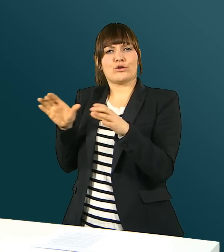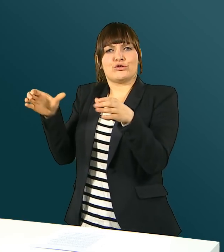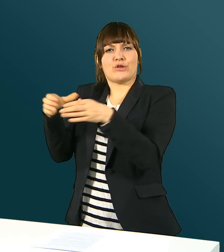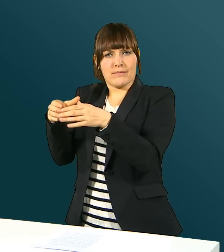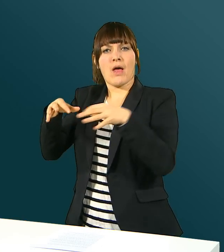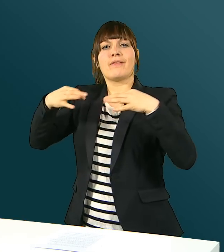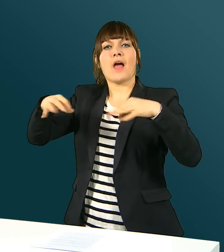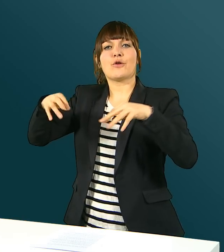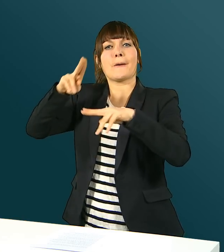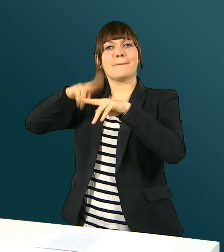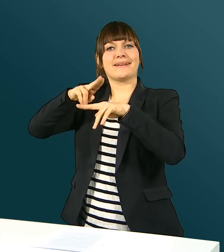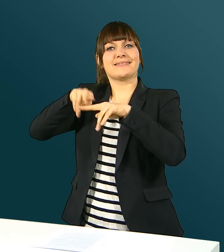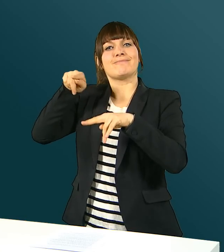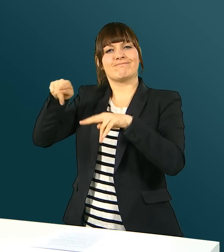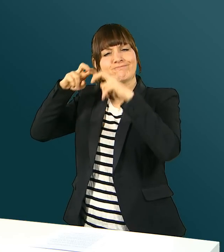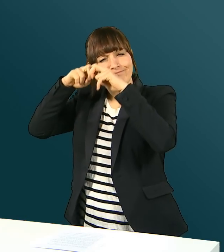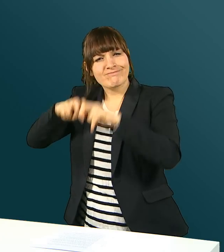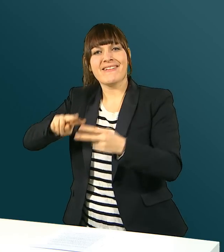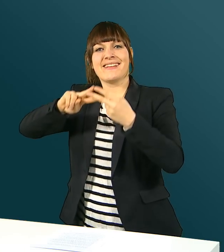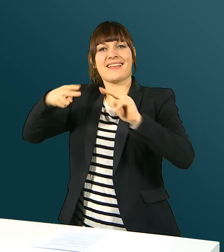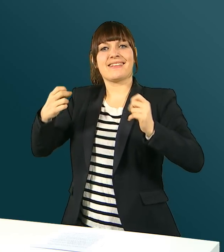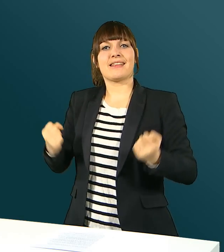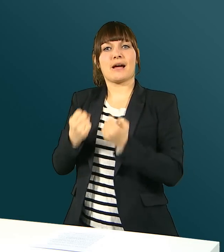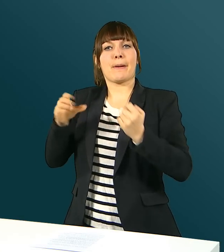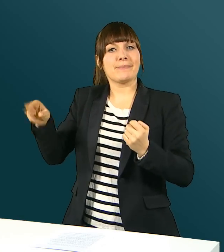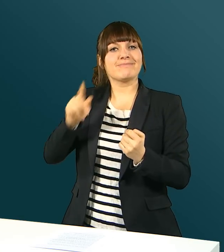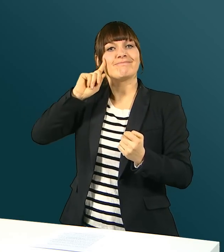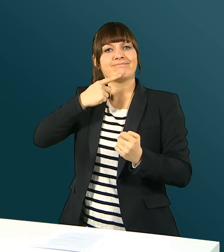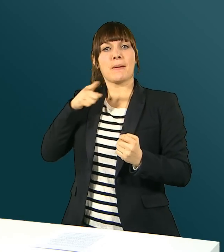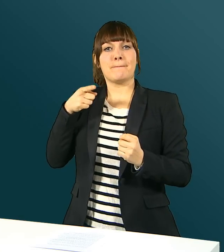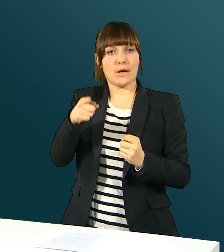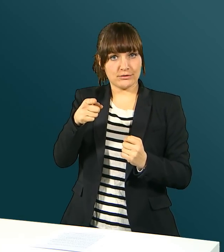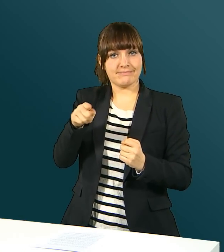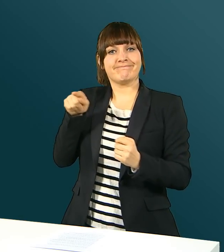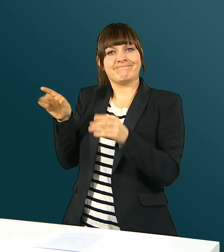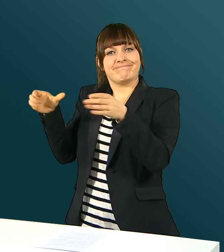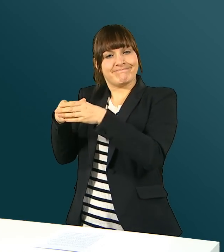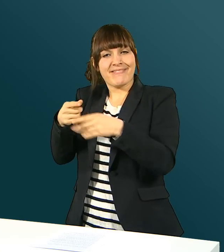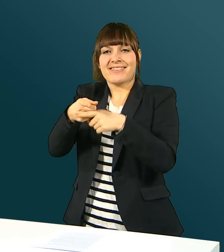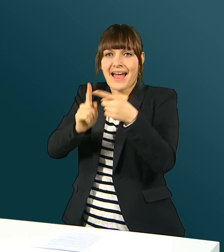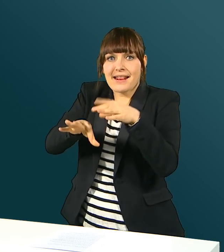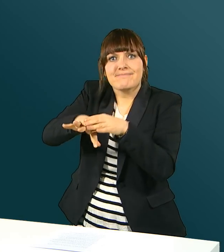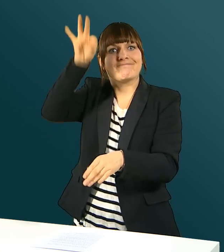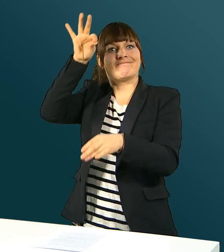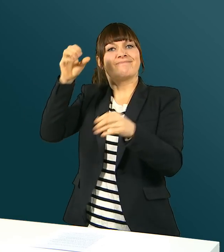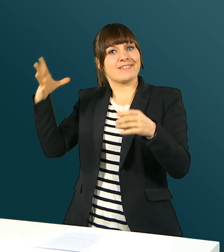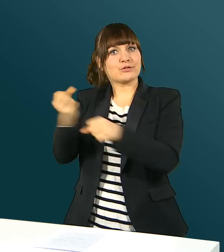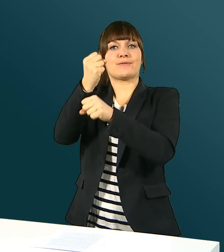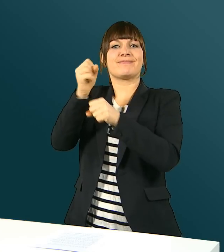Eine Forschergruppe hat im Bereich Naturmedizin Gentherapie an einer gehörlosen Maus betrieben und konnte